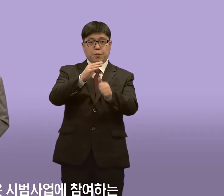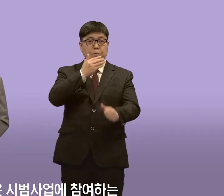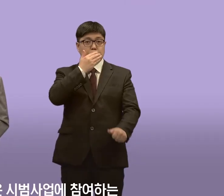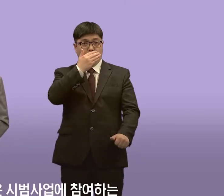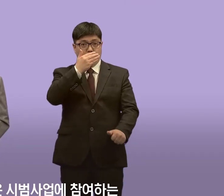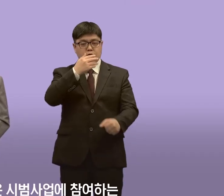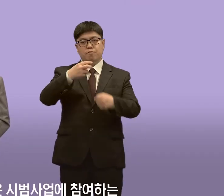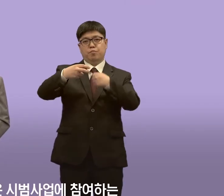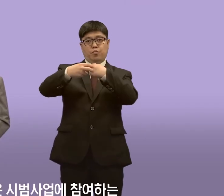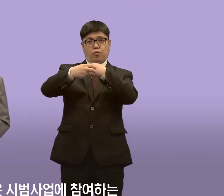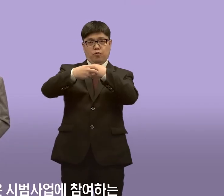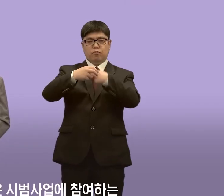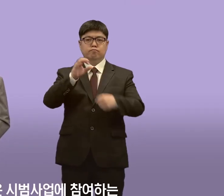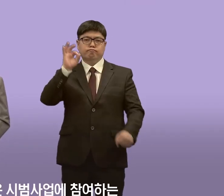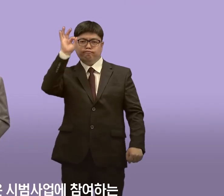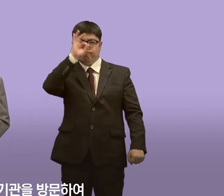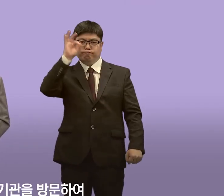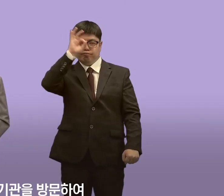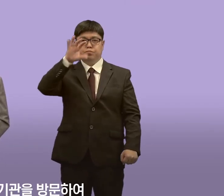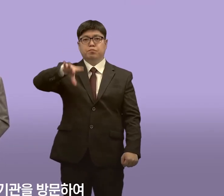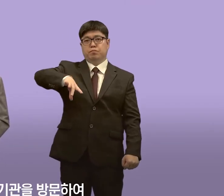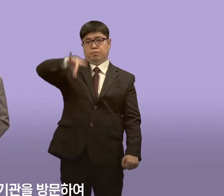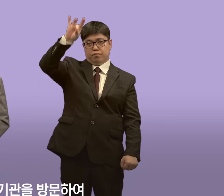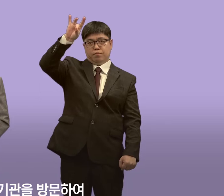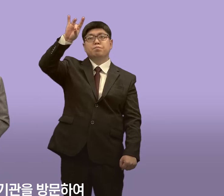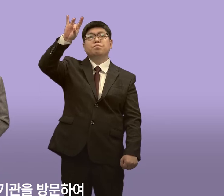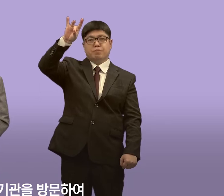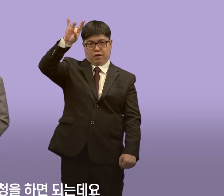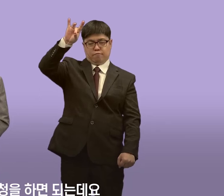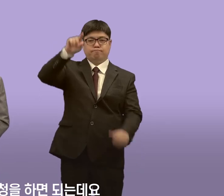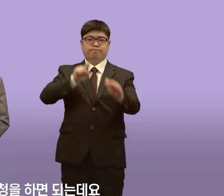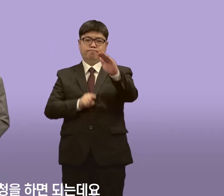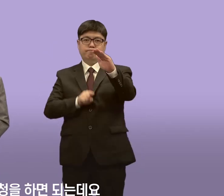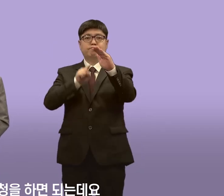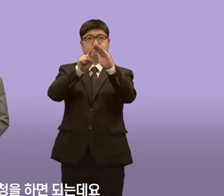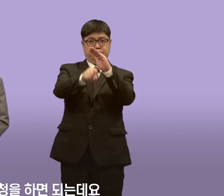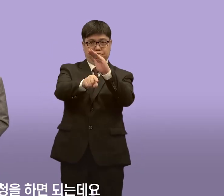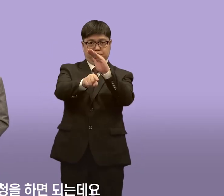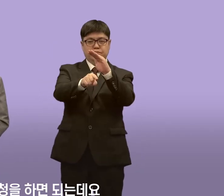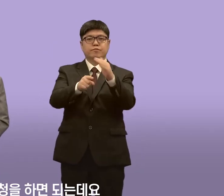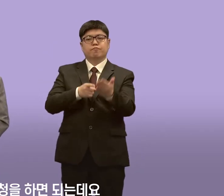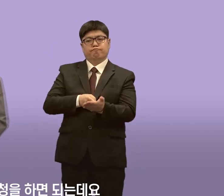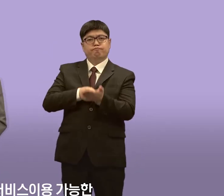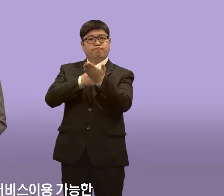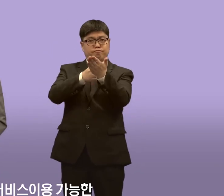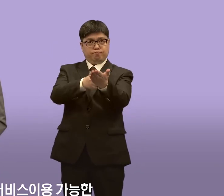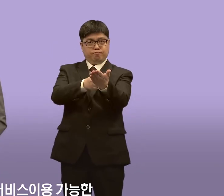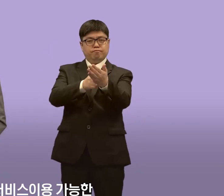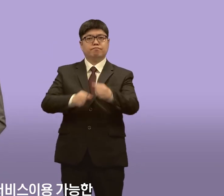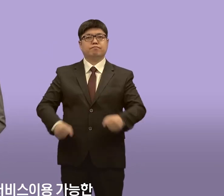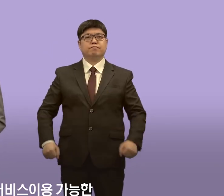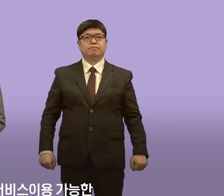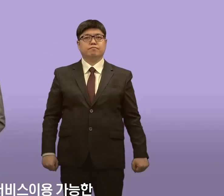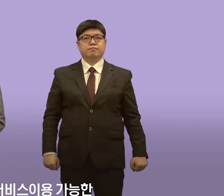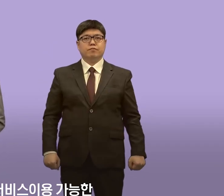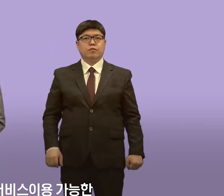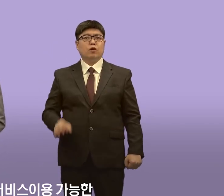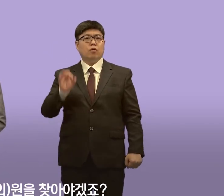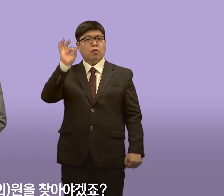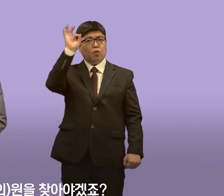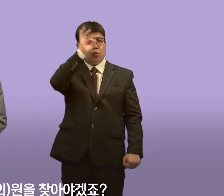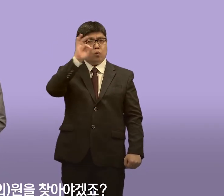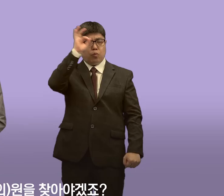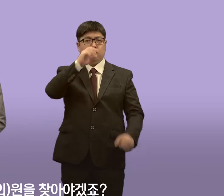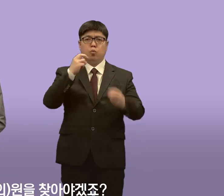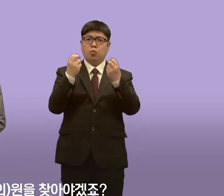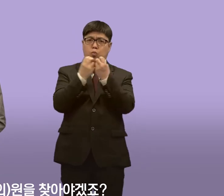참여신청은 시범사업에 참여하는 의료기관을 방문하여 이용신청을 하면 되는데요. 먼저 서비스 이용이 가능한